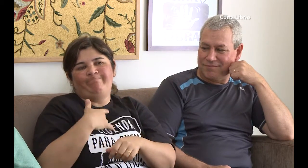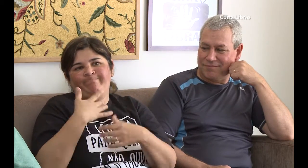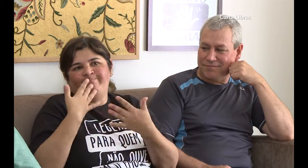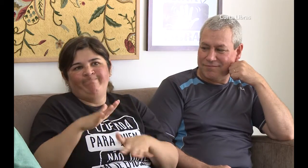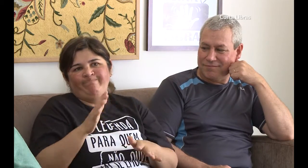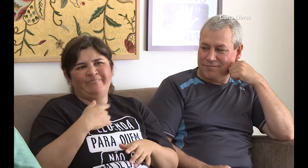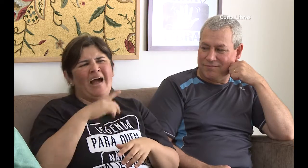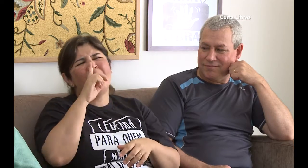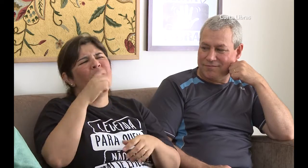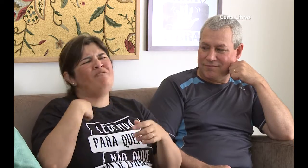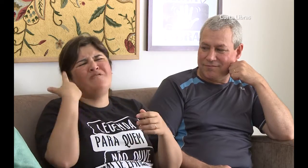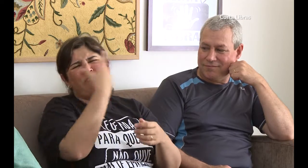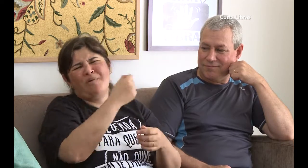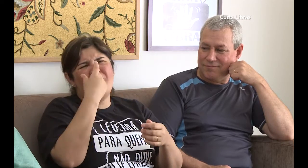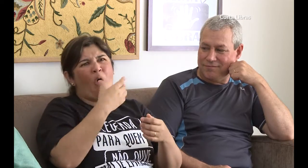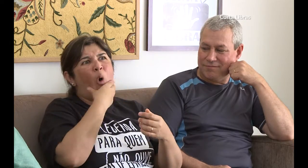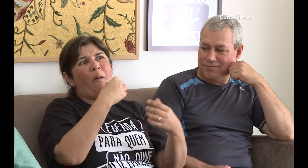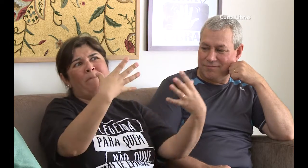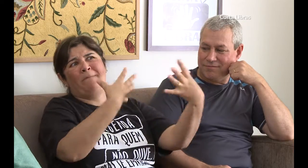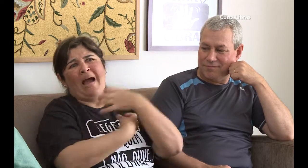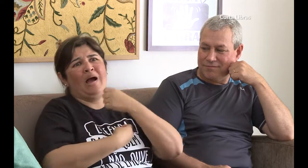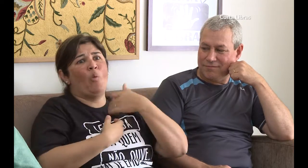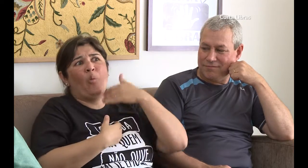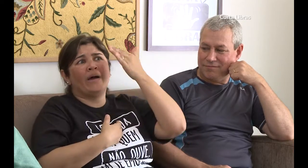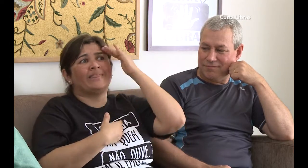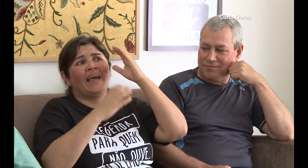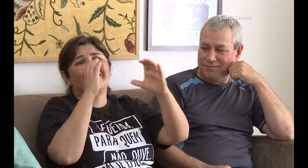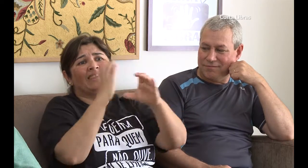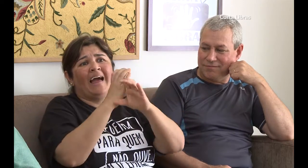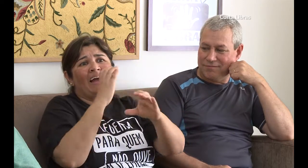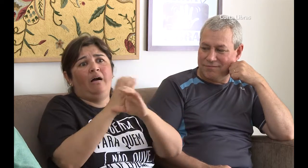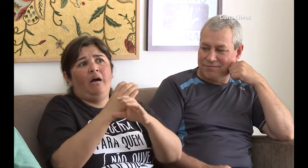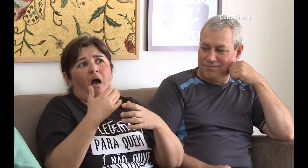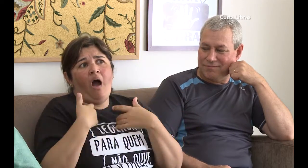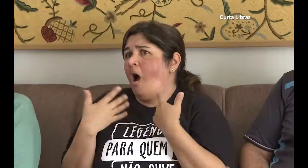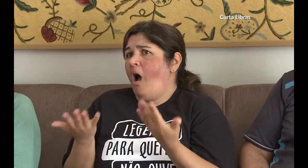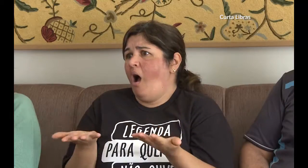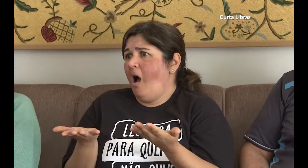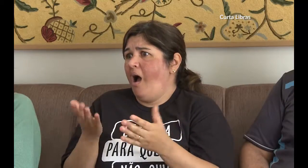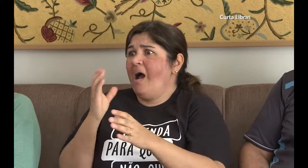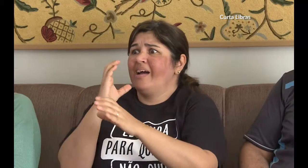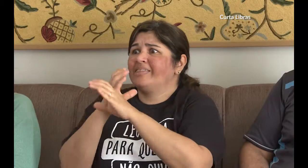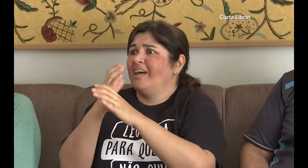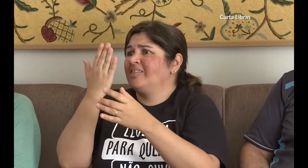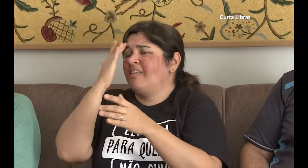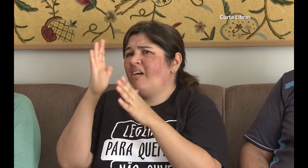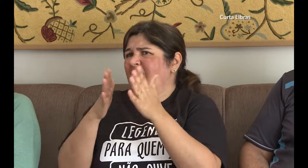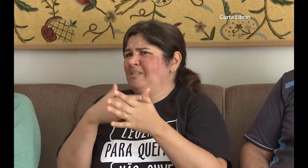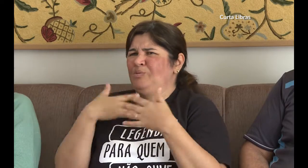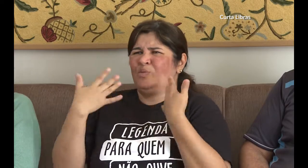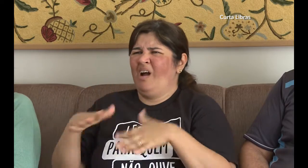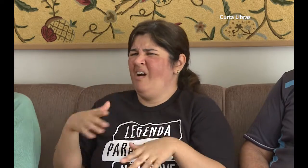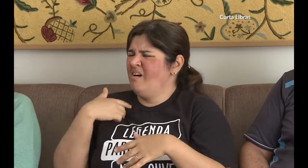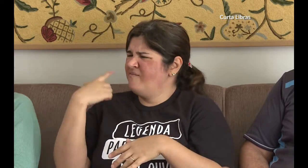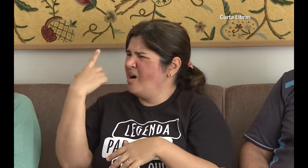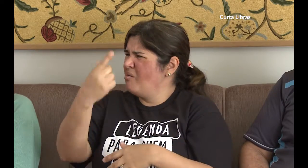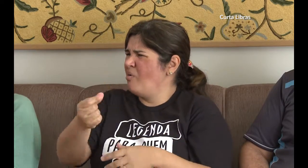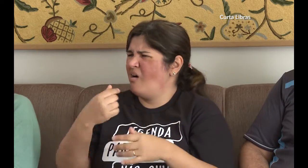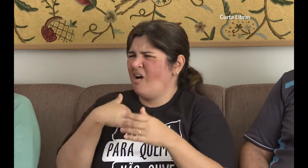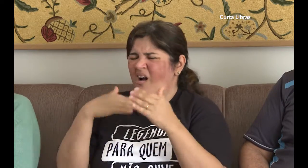Eu pedia para minha mãe ir embora. Porque eu tinha medo que os homens pudessem chegar em mim. Eu não ia conseguir me comunicar com eles. Porque eles não sabiam a língua